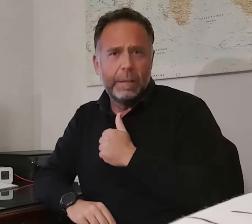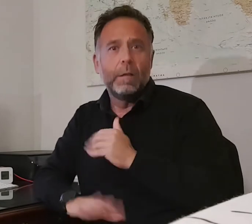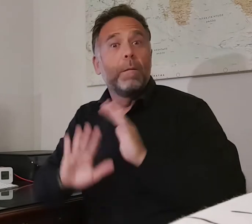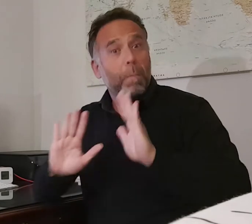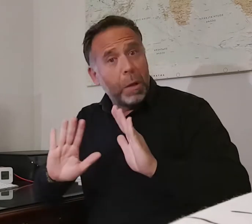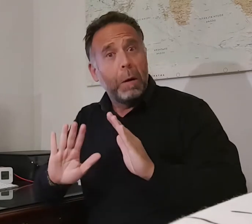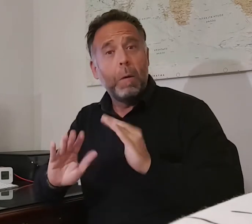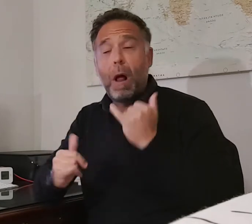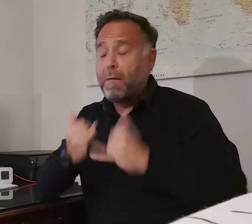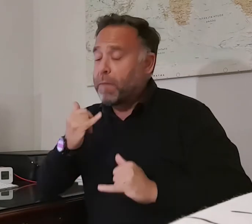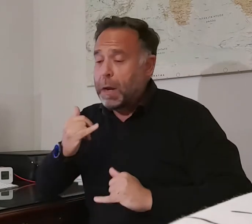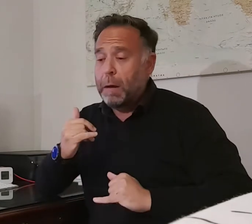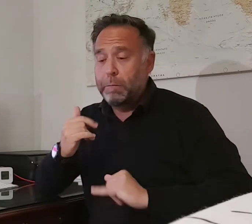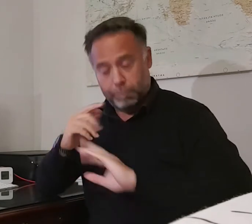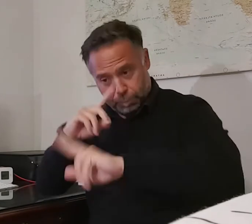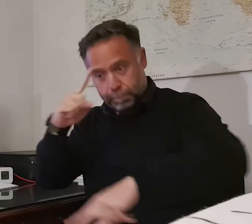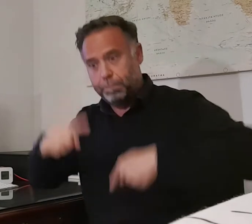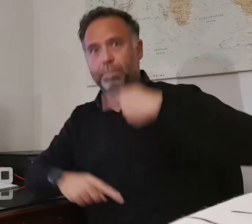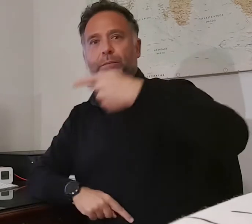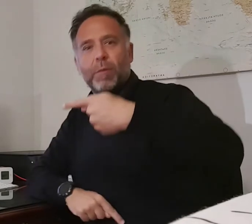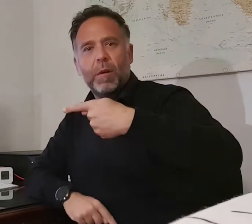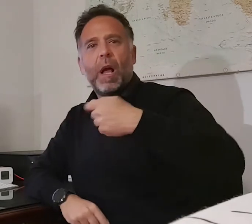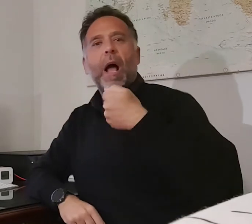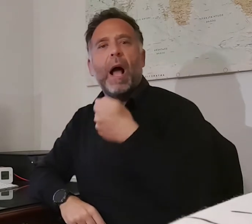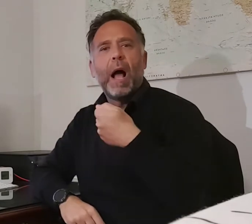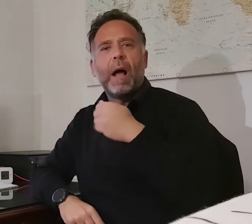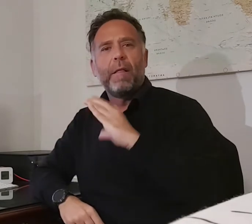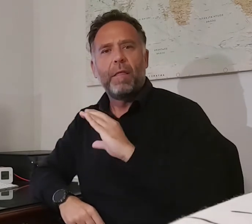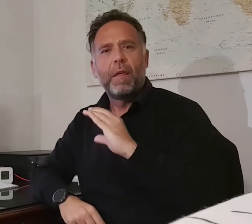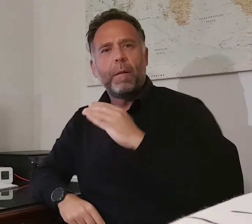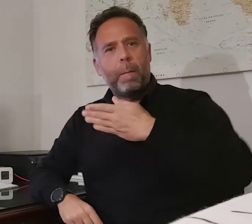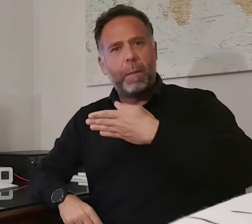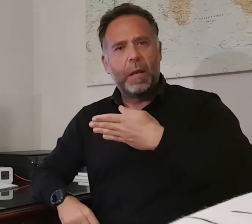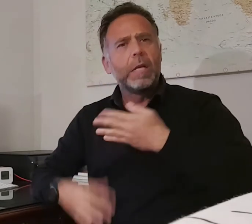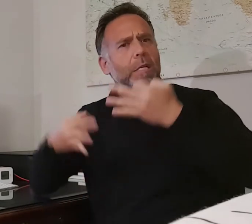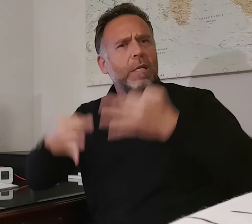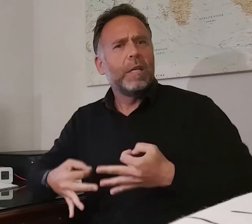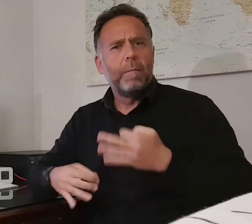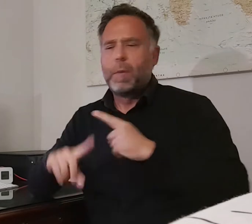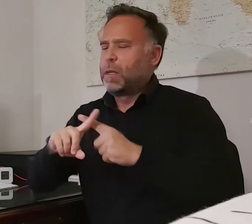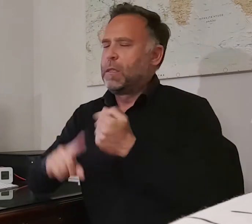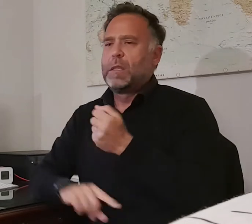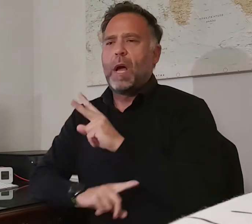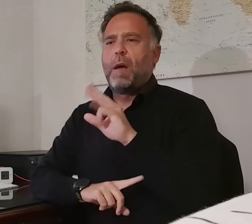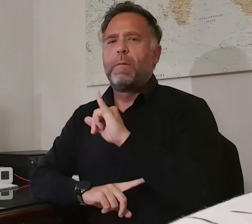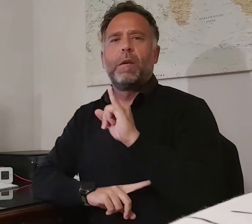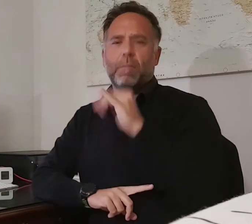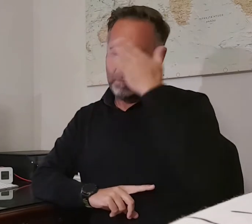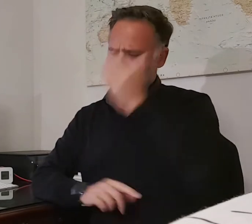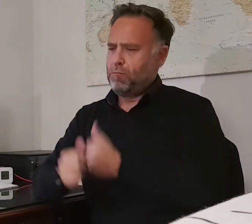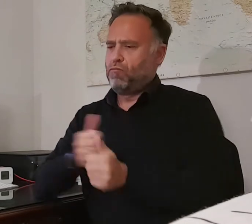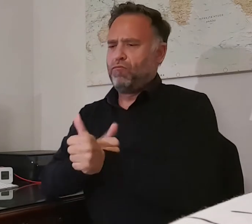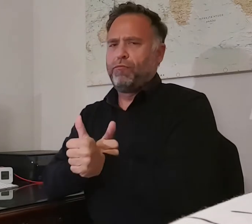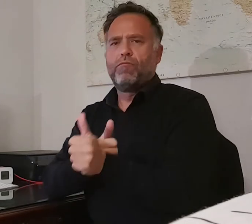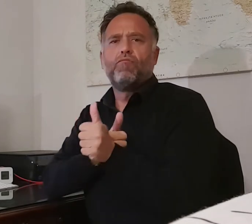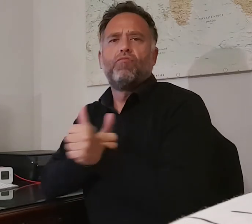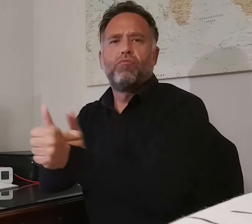solventó con el regreso a la ACB, siempre con la figura de Xavi al frente del equipo. En el verano de 1999